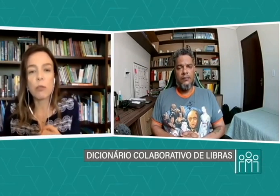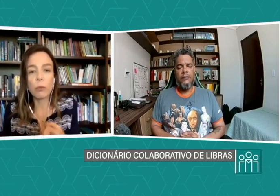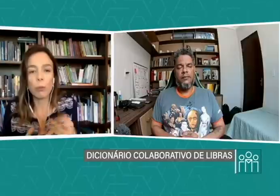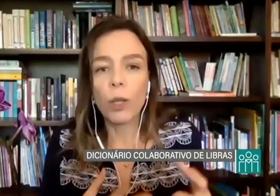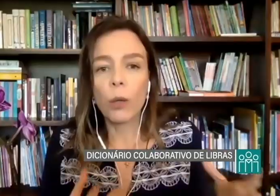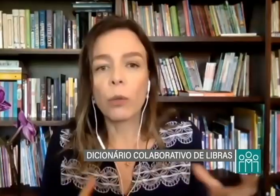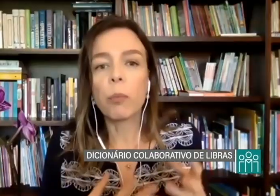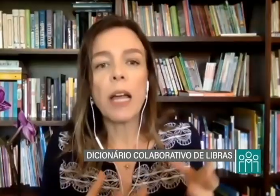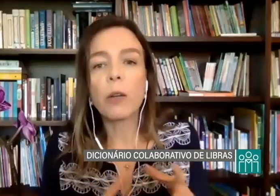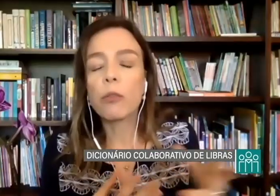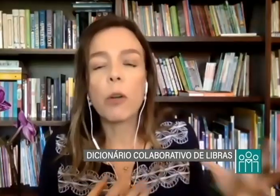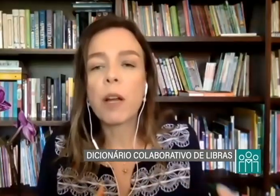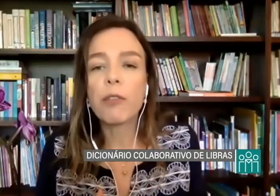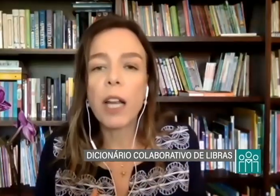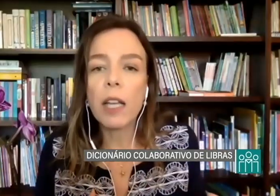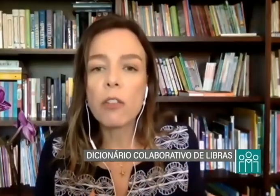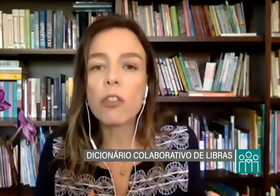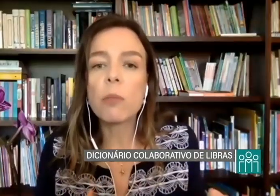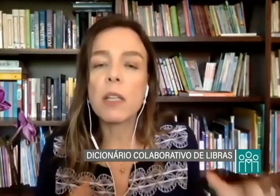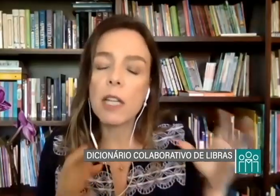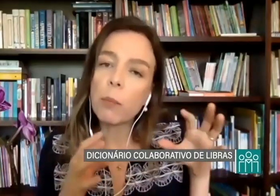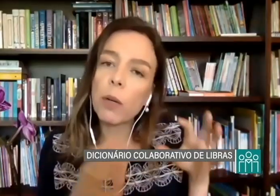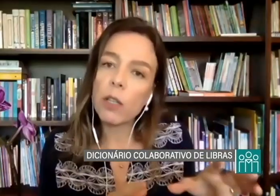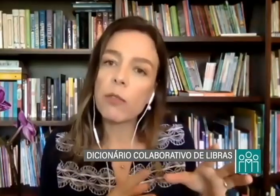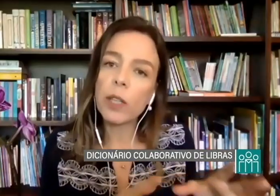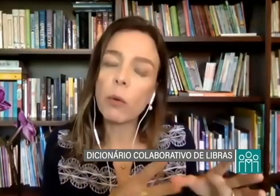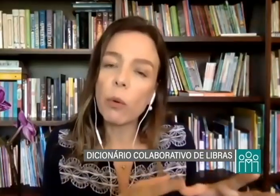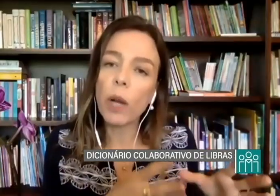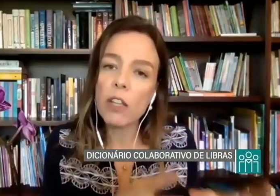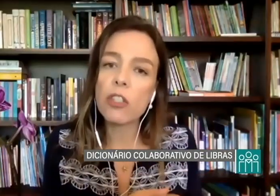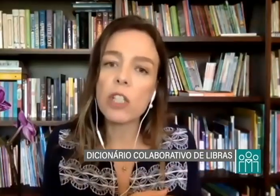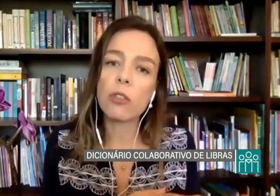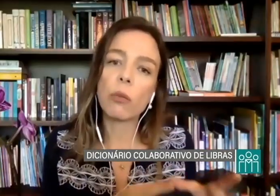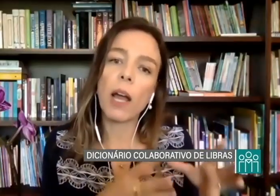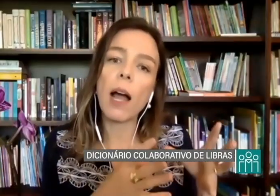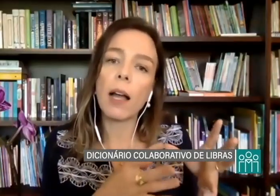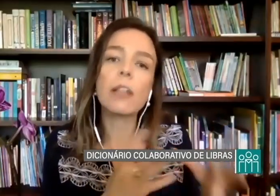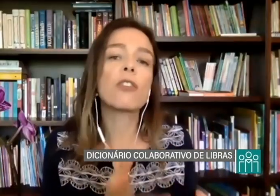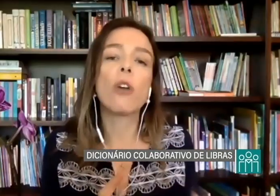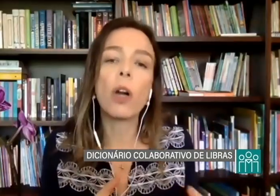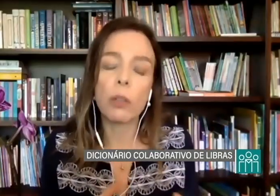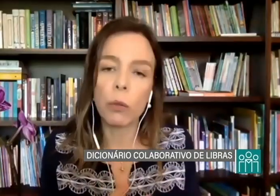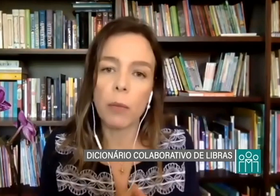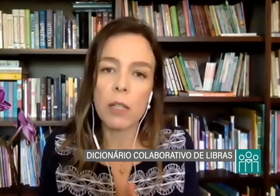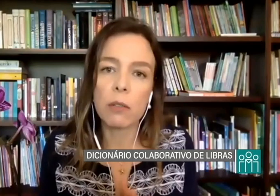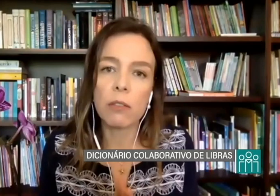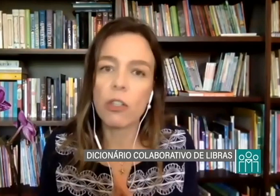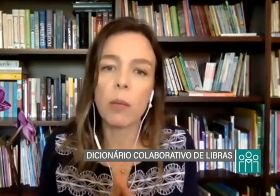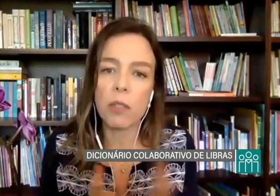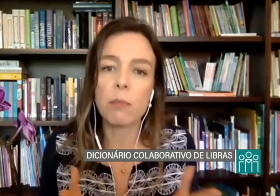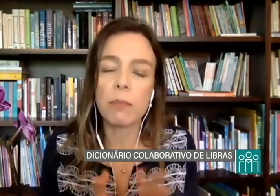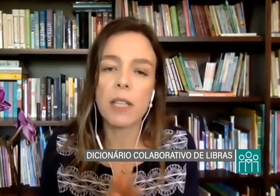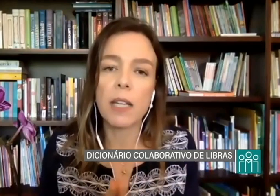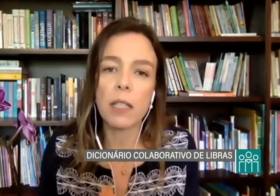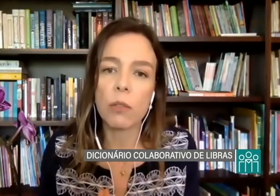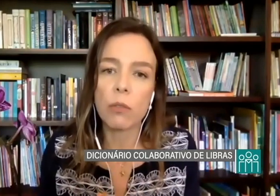pegam, não foi para frente, mas ele pode... Fica um registro lá, histórico, mas, digamos, seria isso?